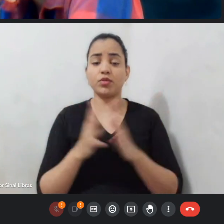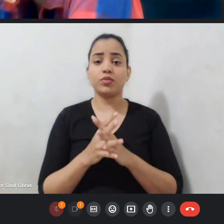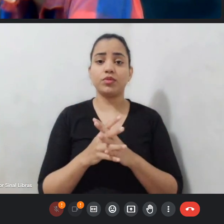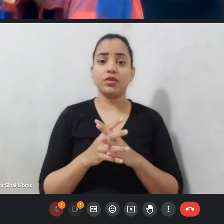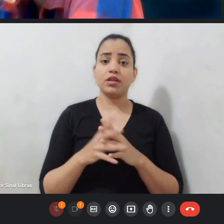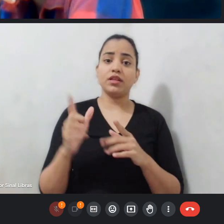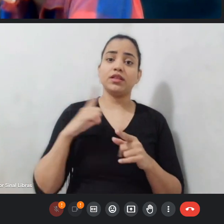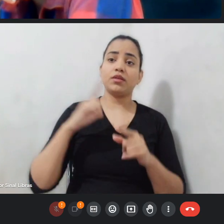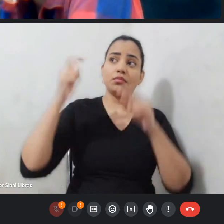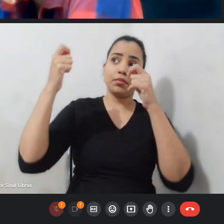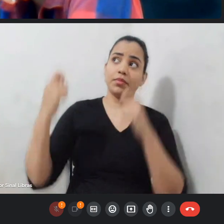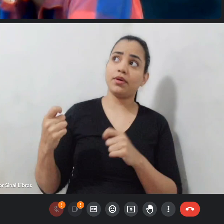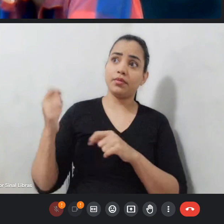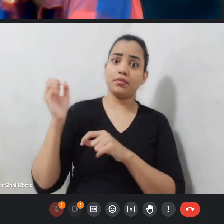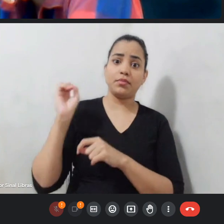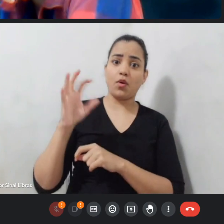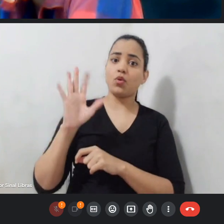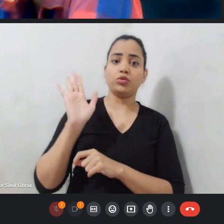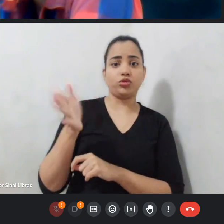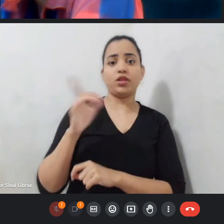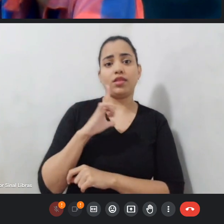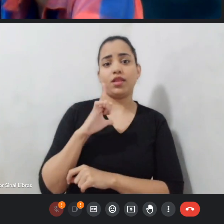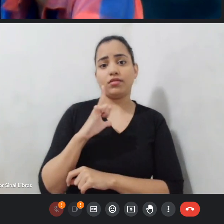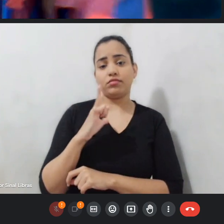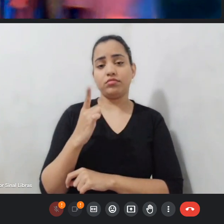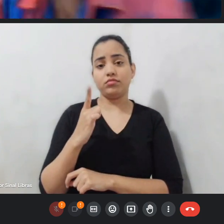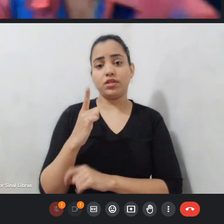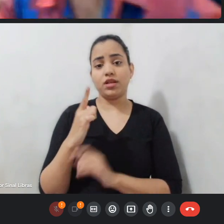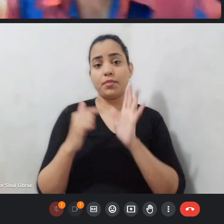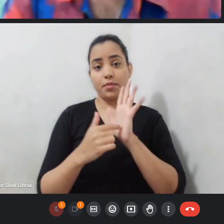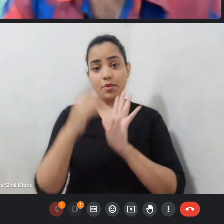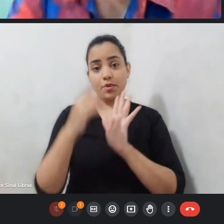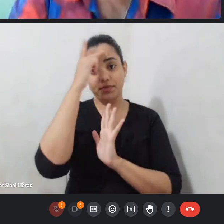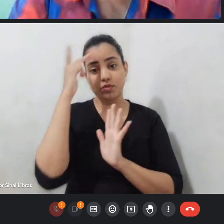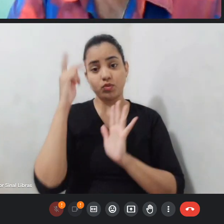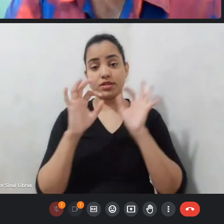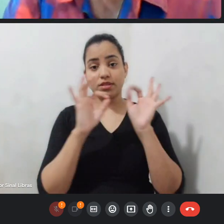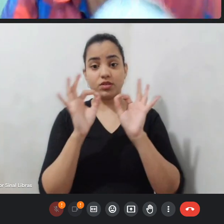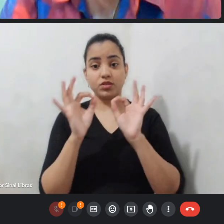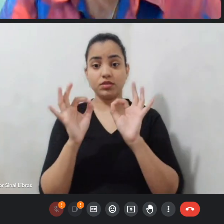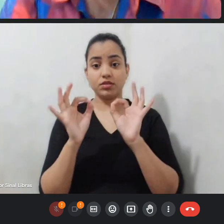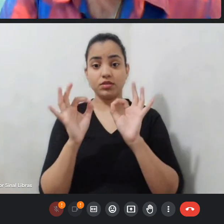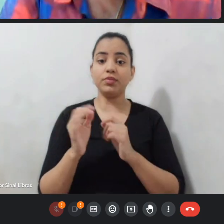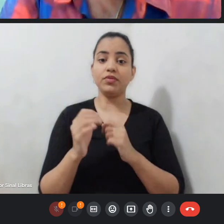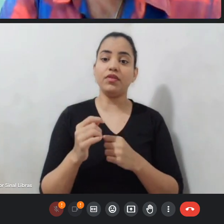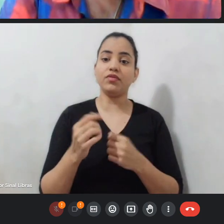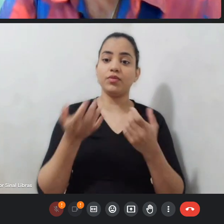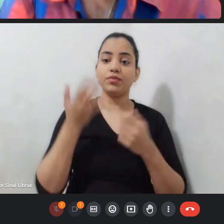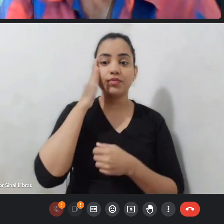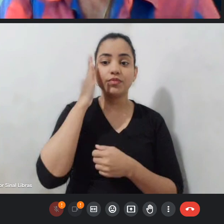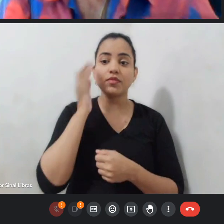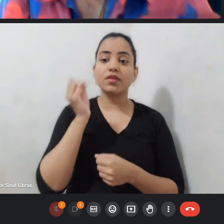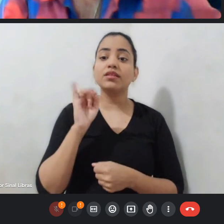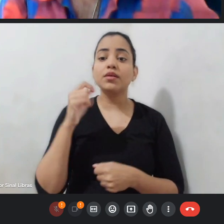galera assistir então seja eu queria saber se eu posso de repente escrever projetos em todos